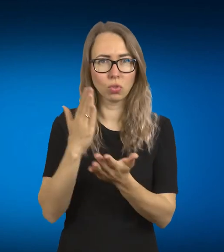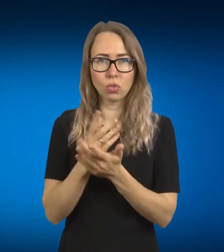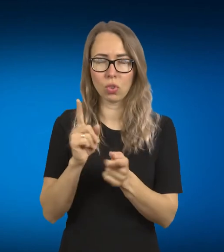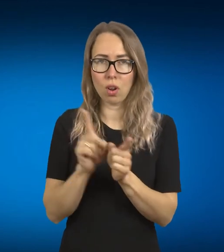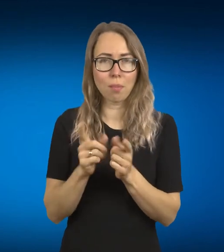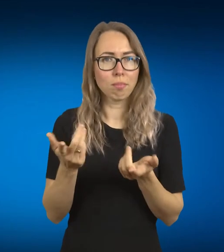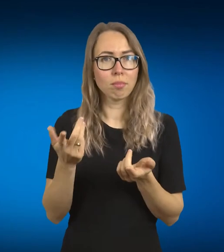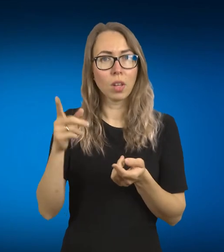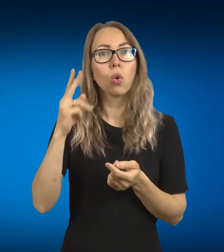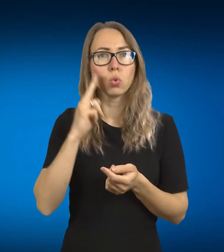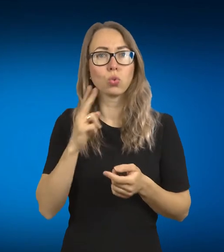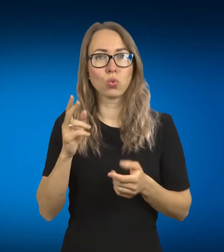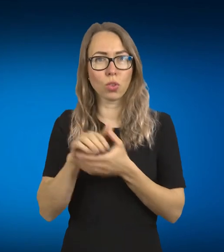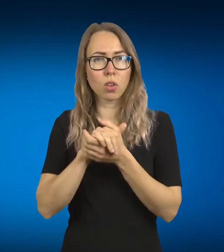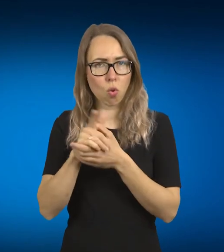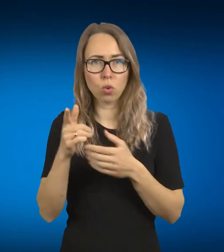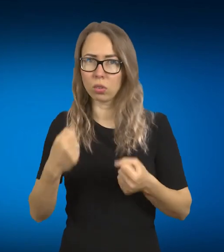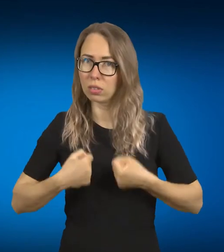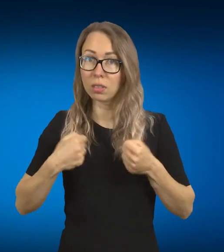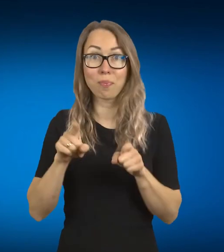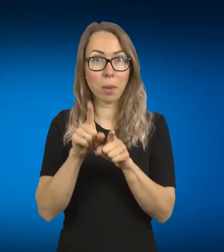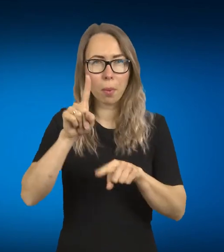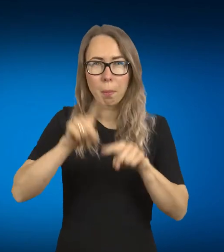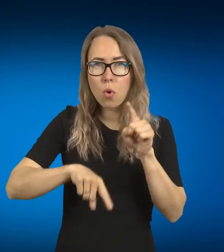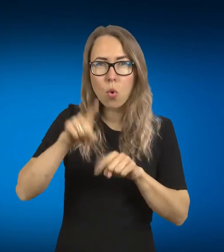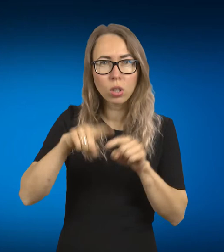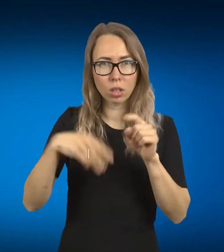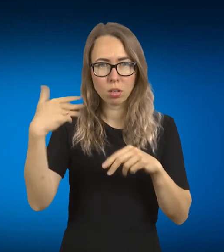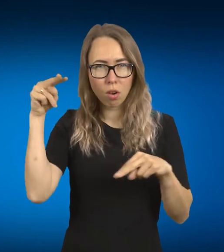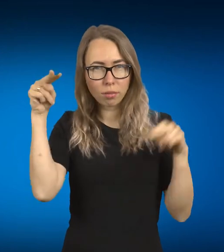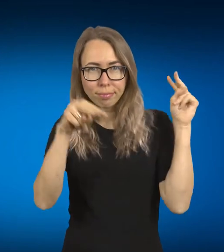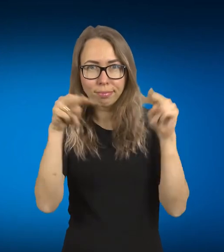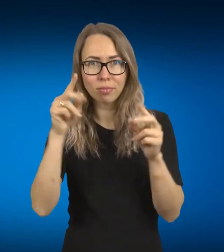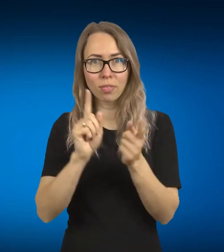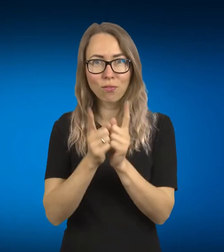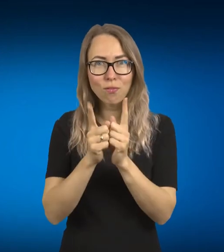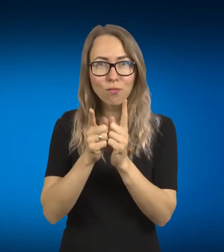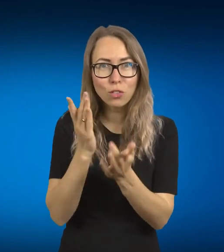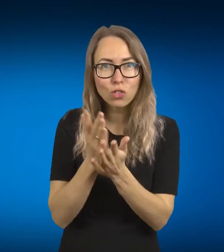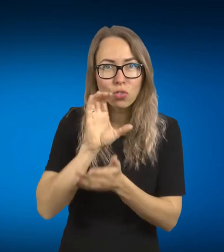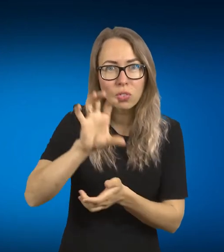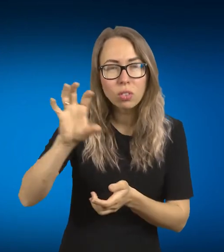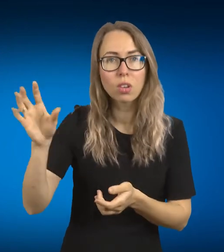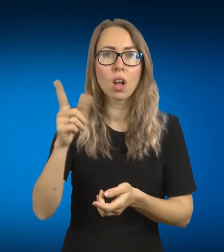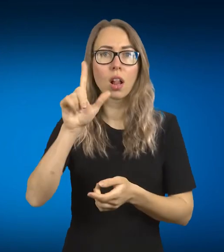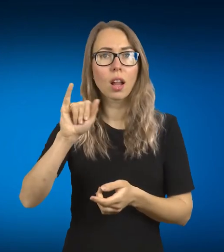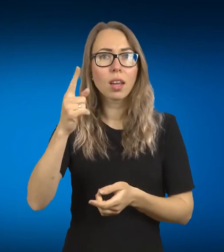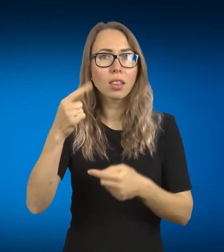kad tiesiog ir politikai jau numatom ir vertimas tas tiesioginis vyksta ir daugelis laidų yra verčiama, tai